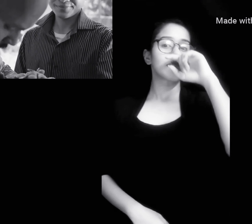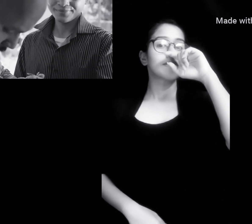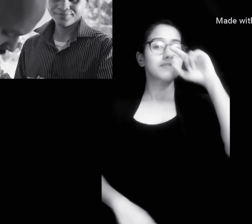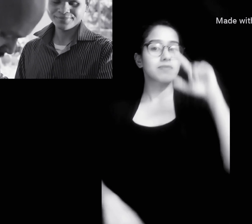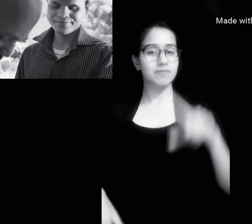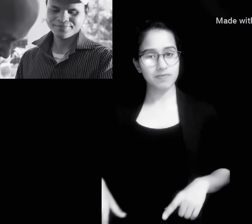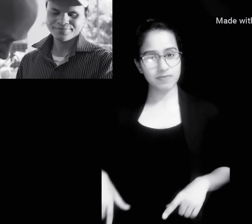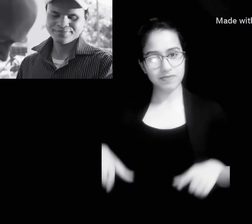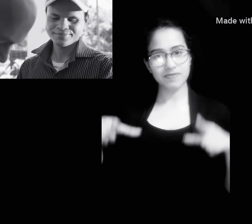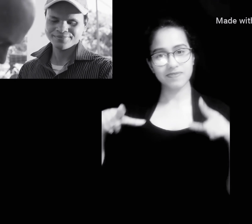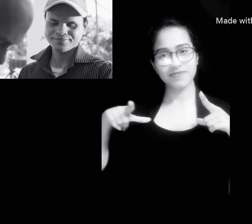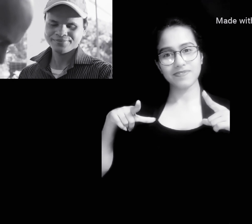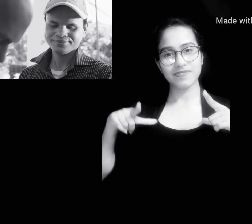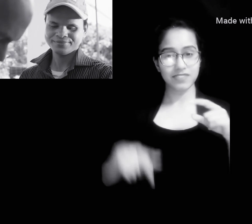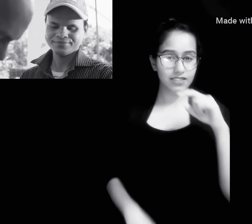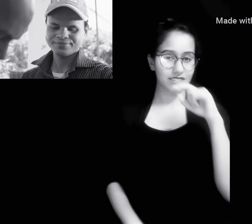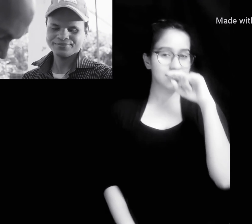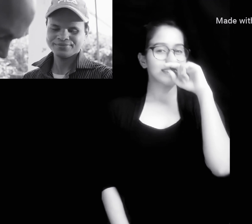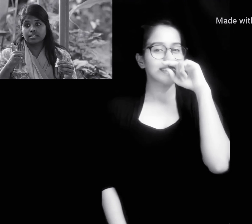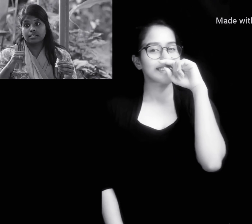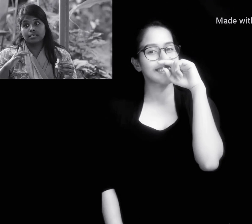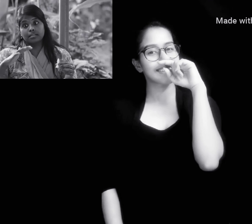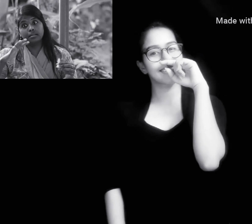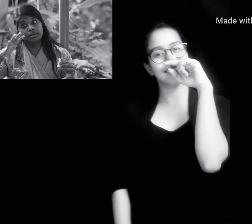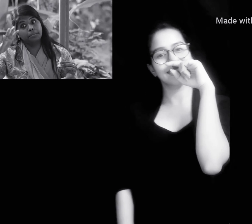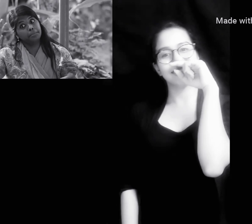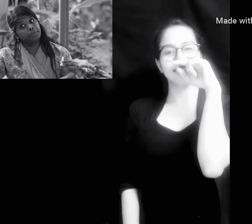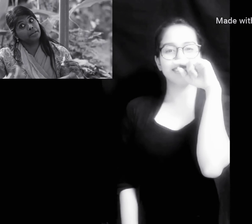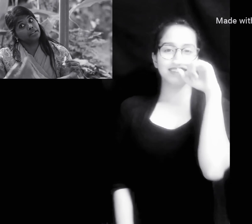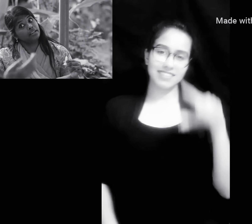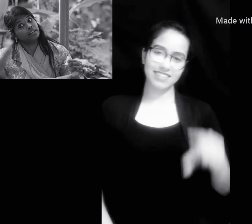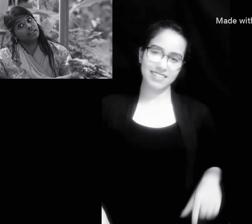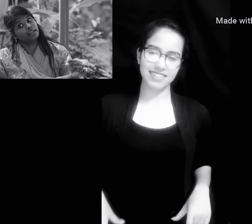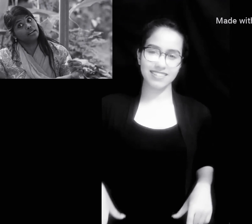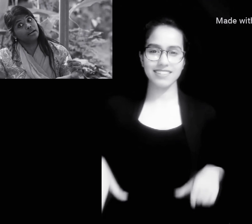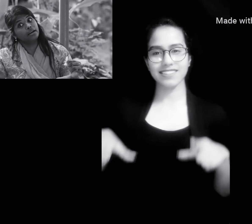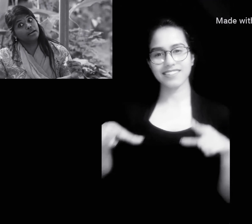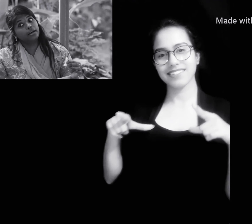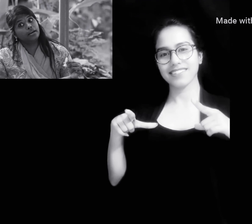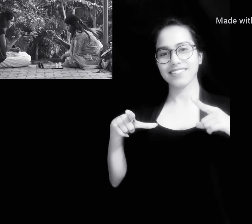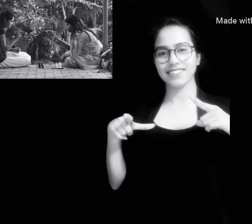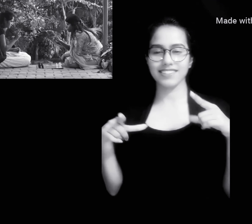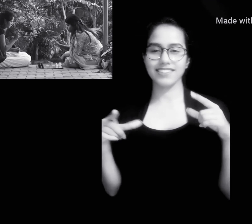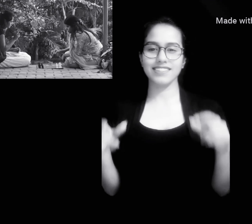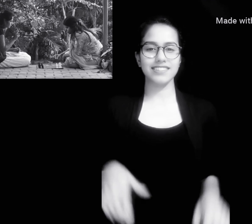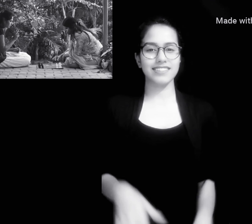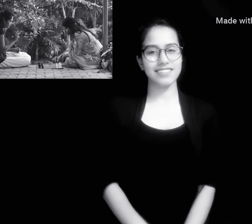गर्ब से जिएंगे हम गर्ब से जिएंगे हम